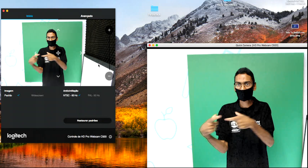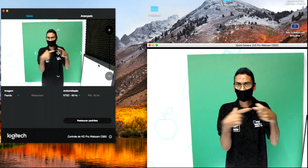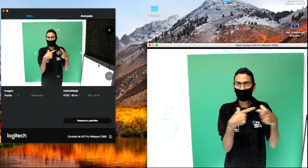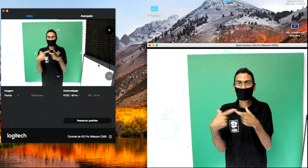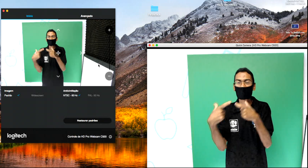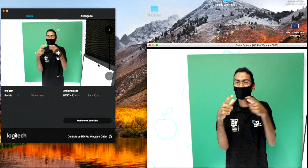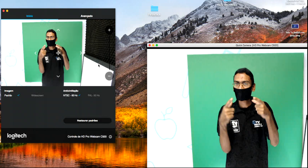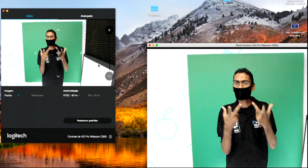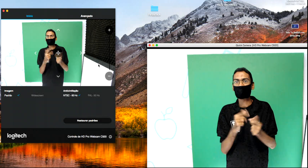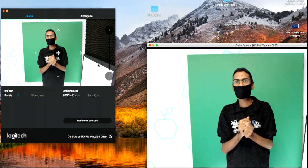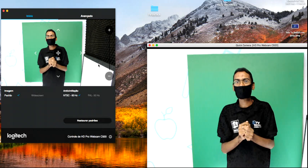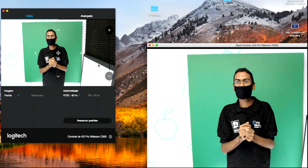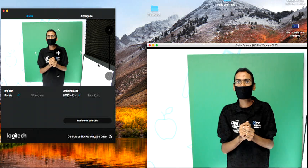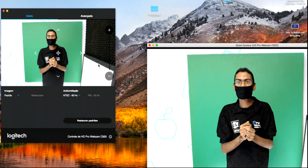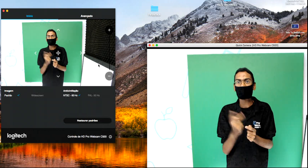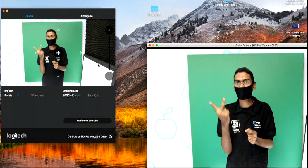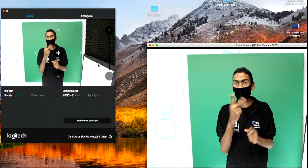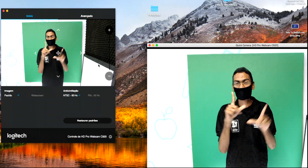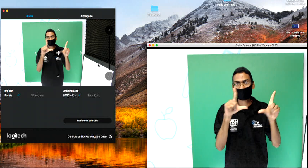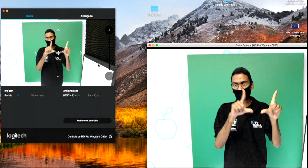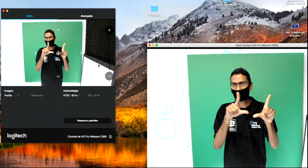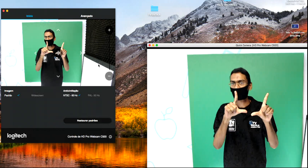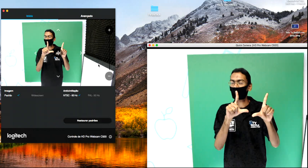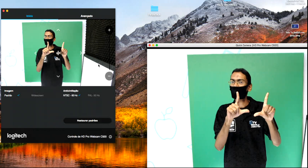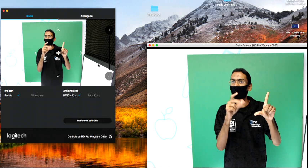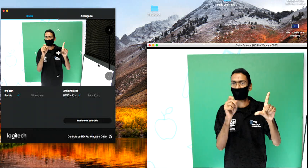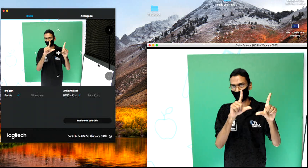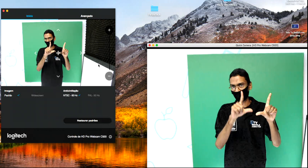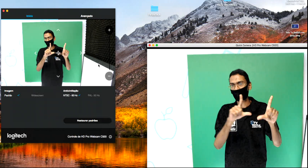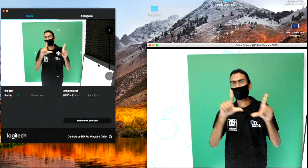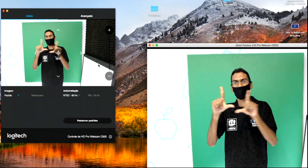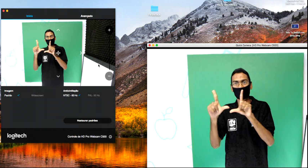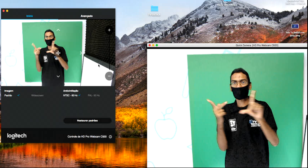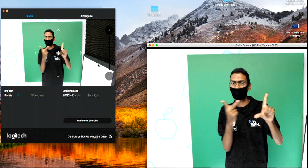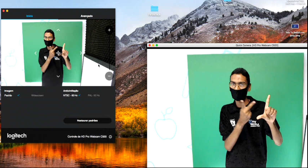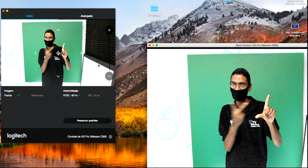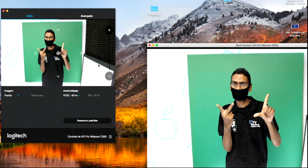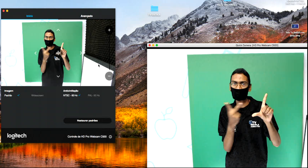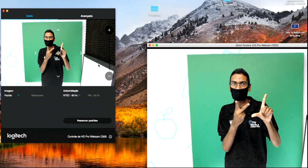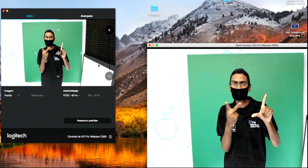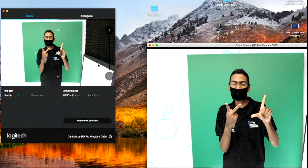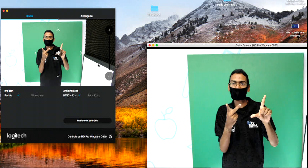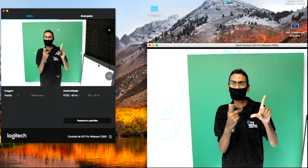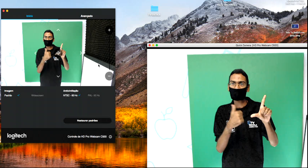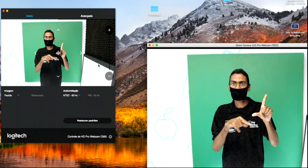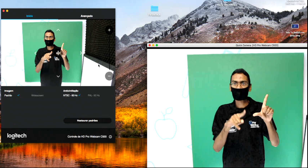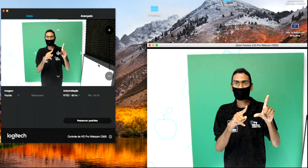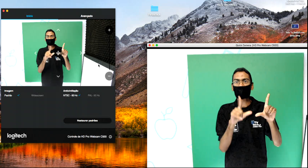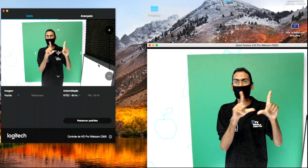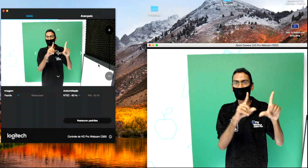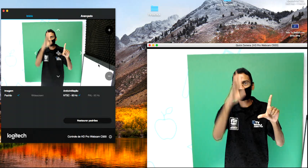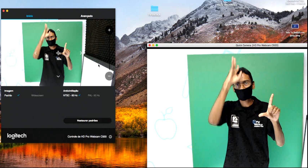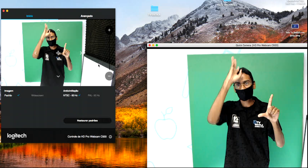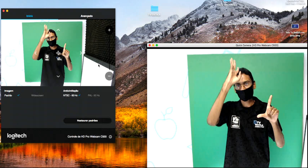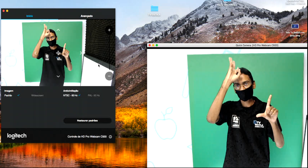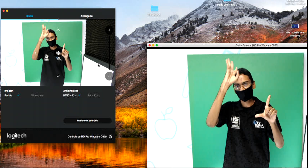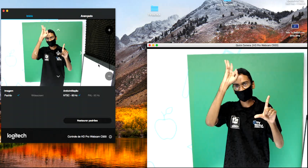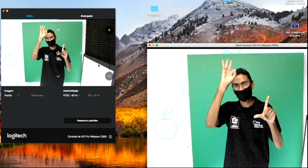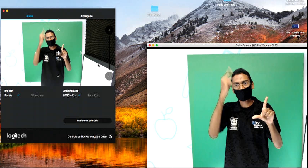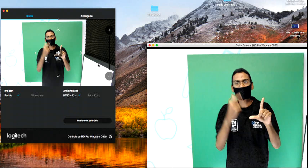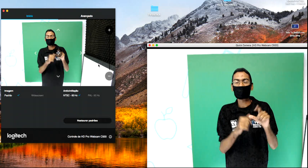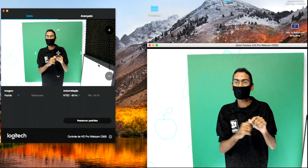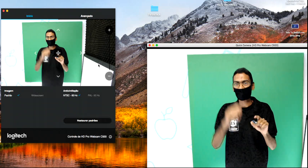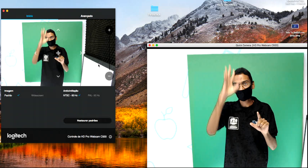Eu trago duas imagens. De um lado, há uma imagem de Roma. Os romanos foram uma das grandes